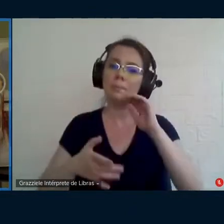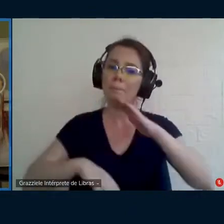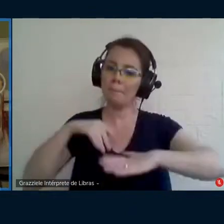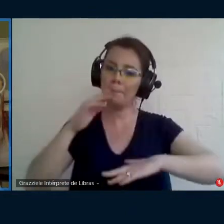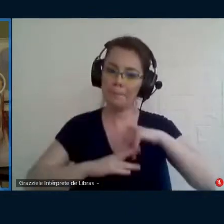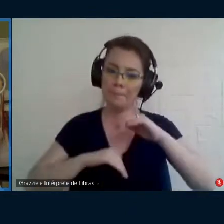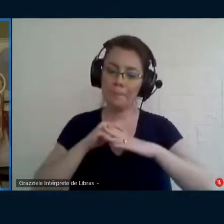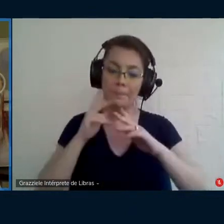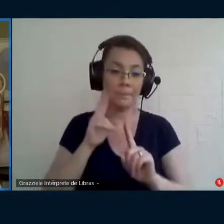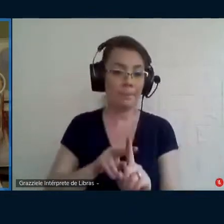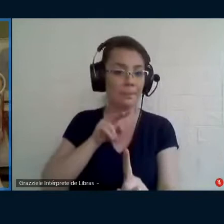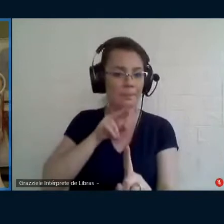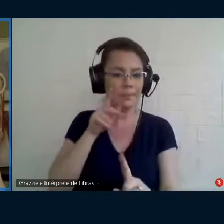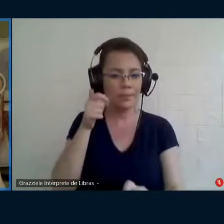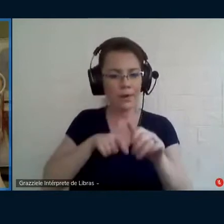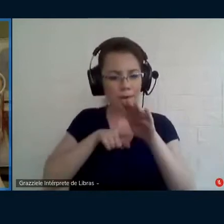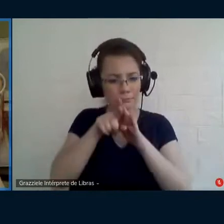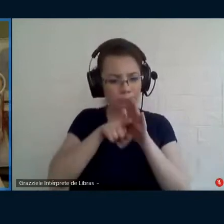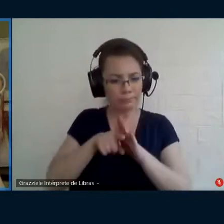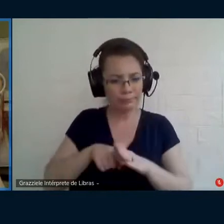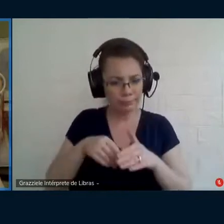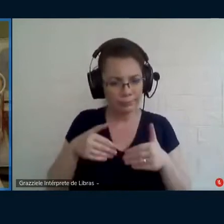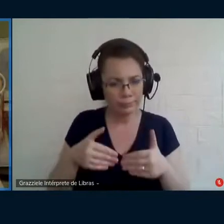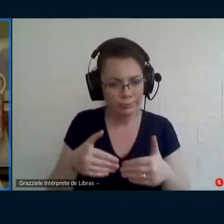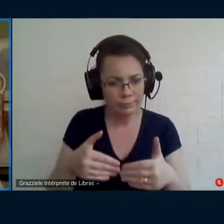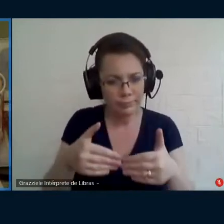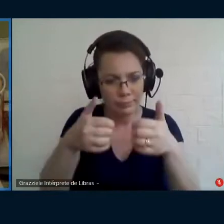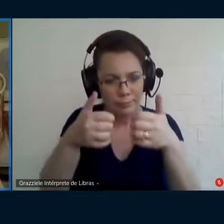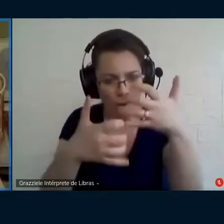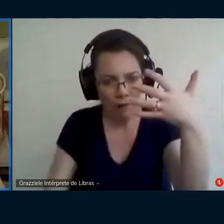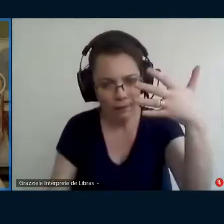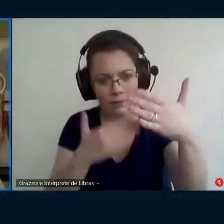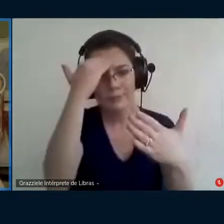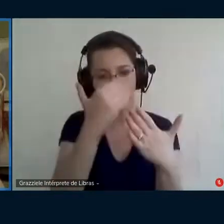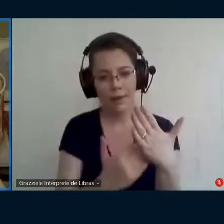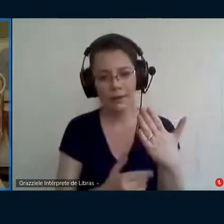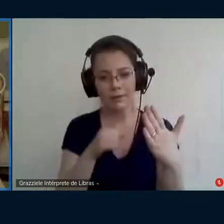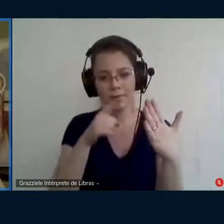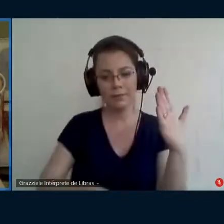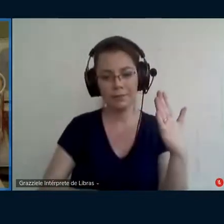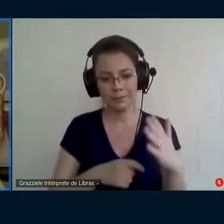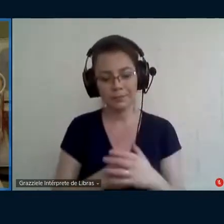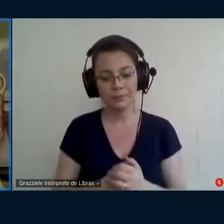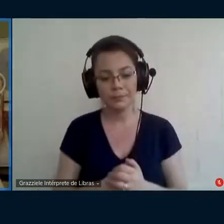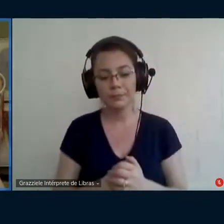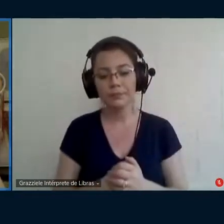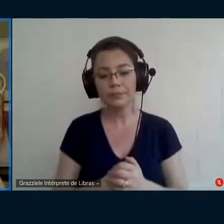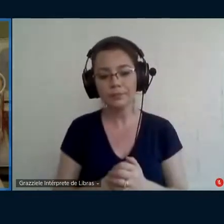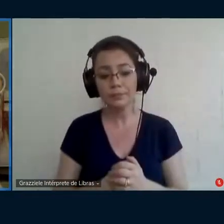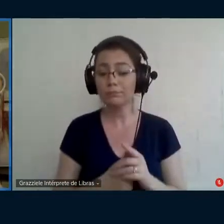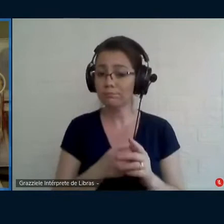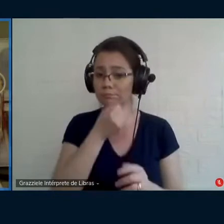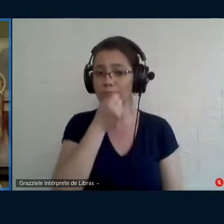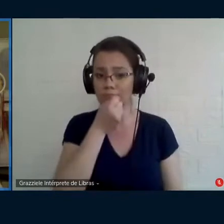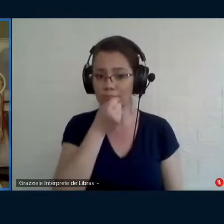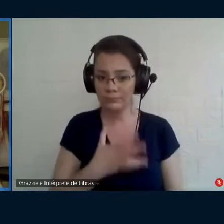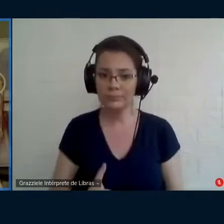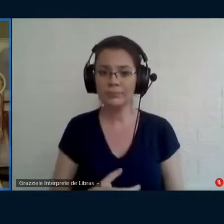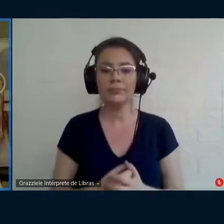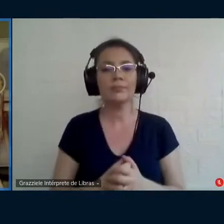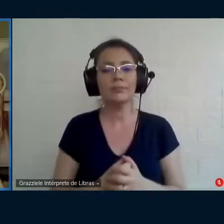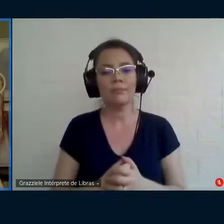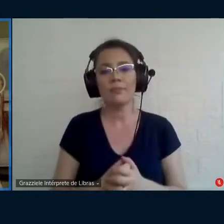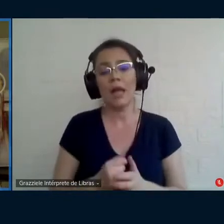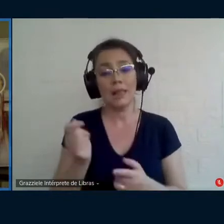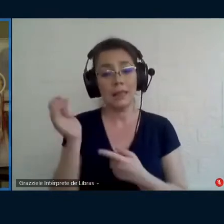olhar analítico que você vai fazer ao longo da tese. está muito bom, está muito bom, você